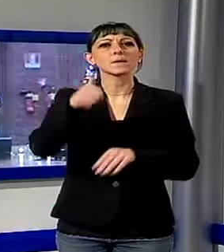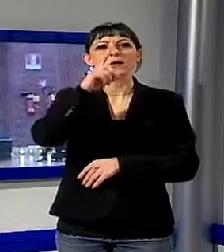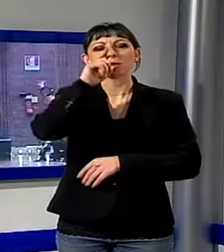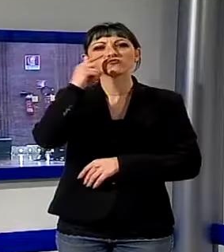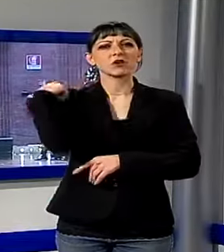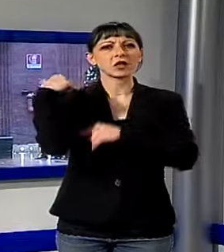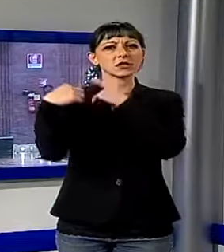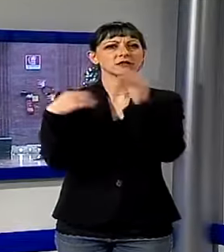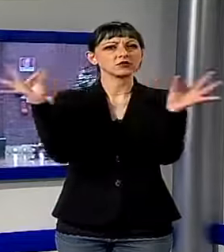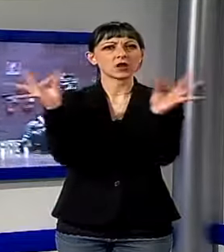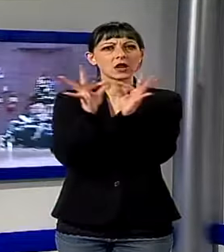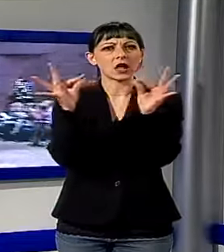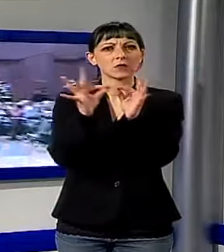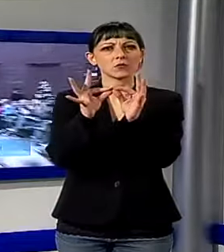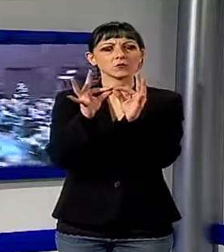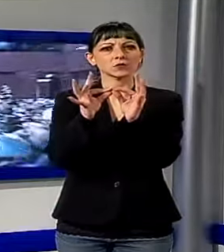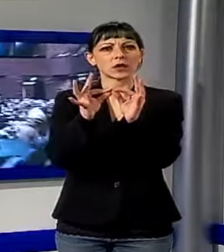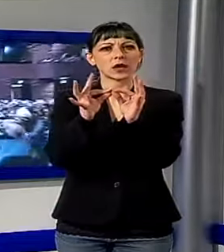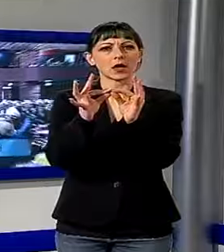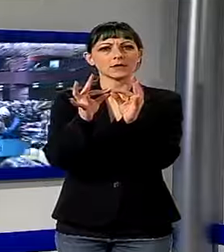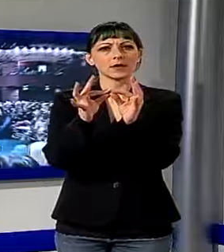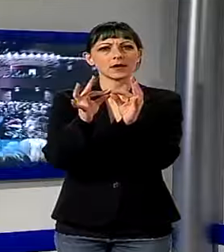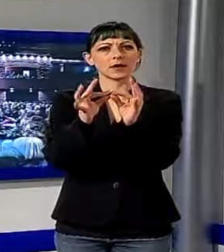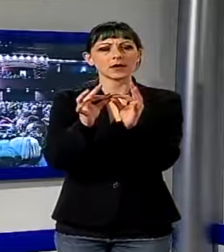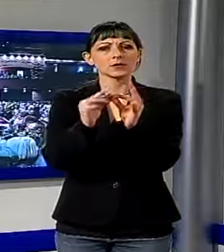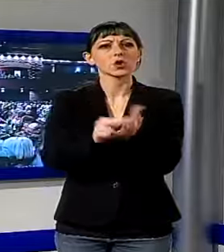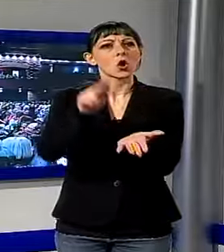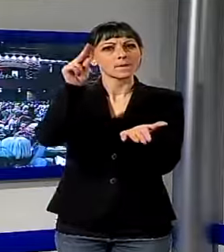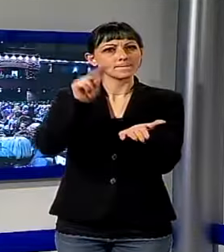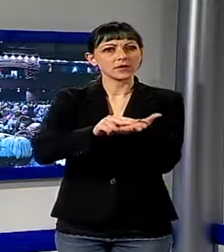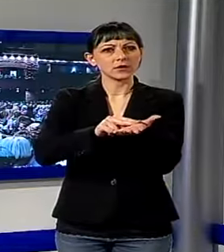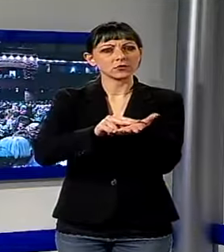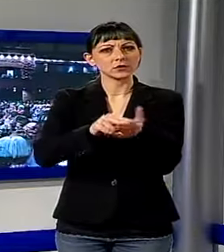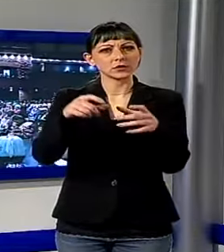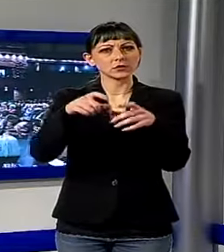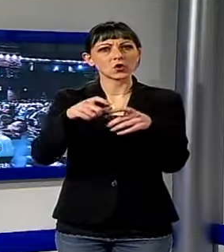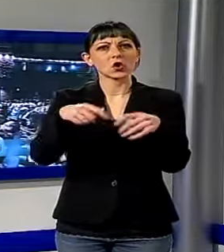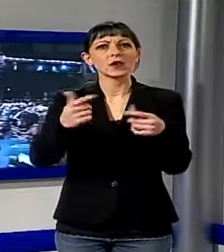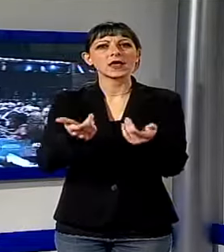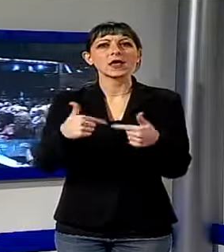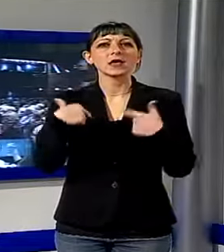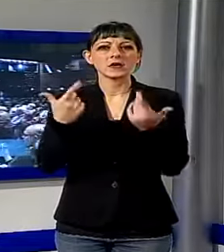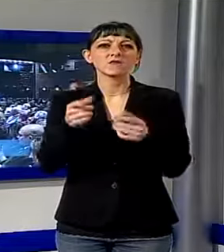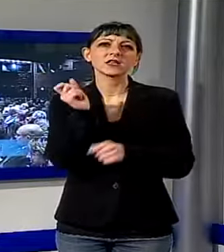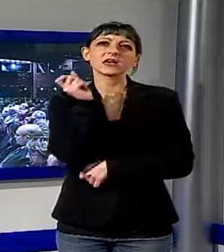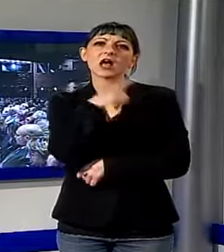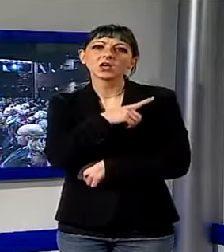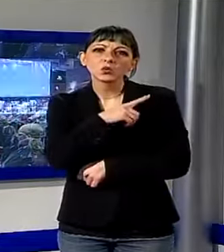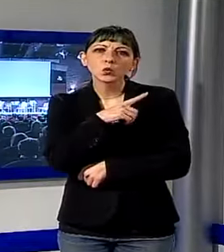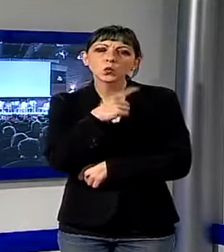promette di rimanere negli annali la prenotazione degli inviti gratuiti è stata un vero successo e l'auditorium registrerà il